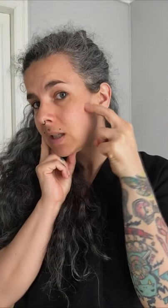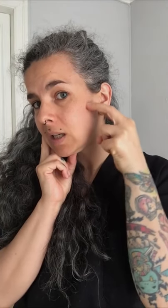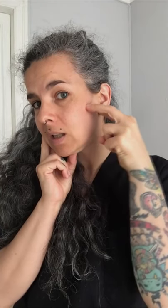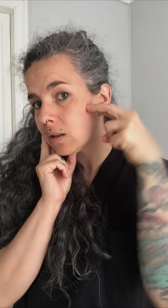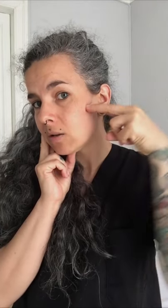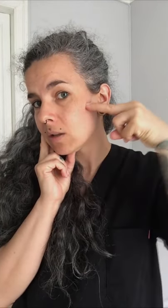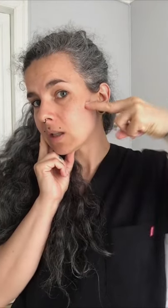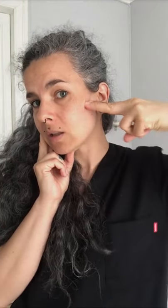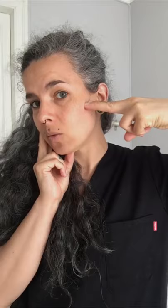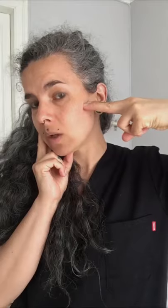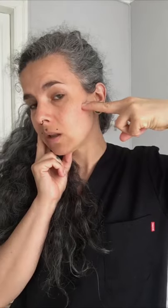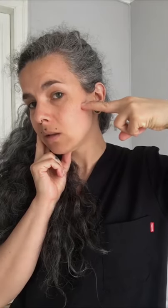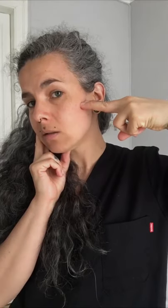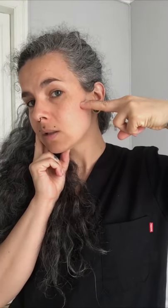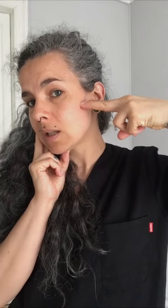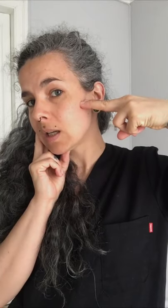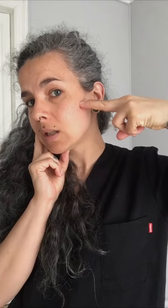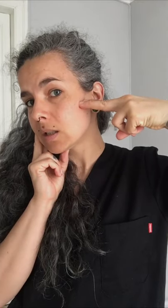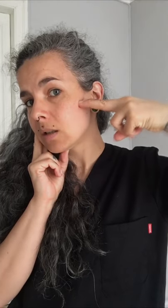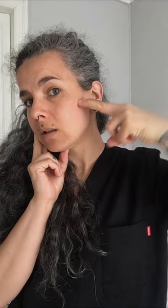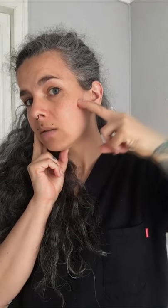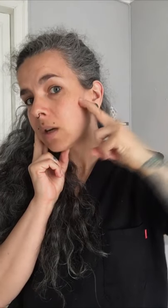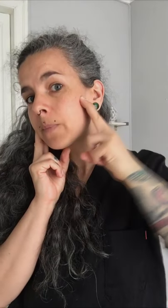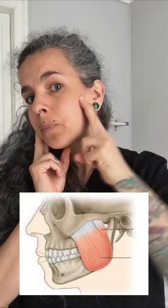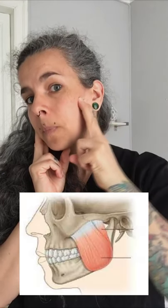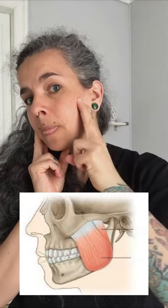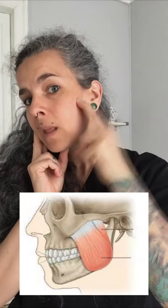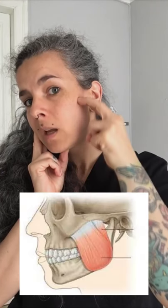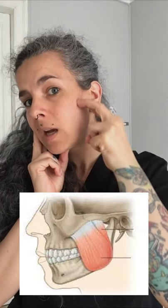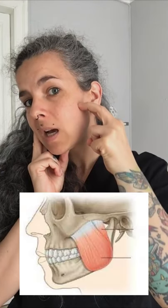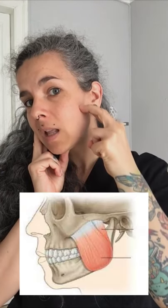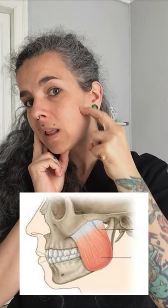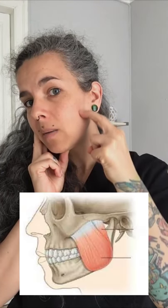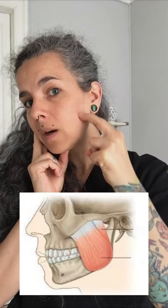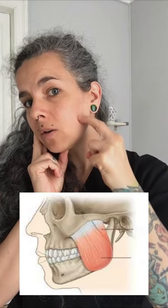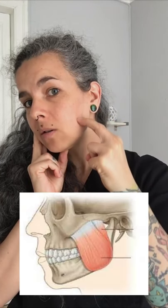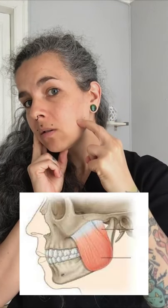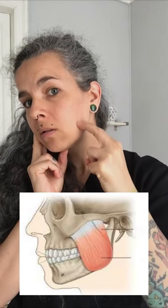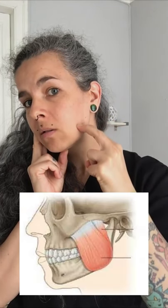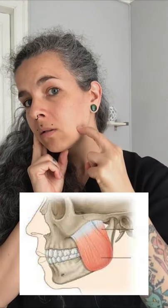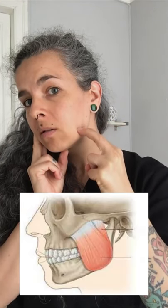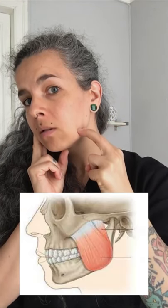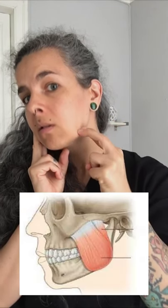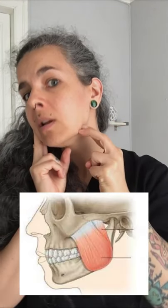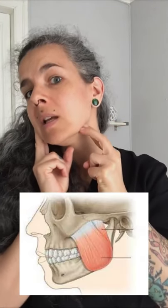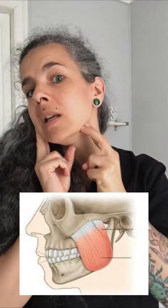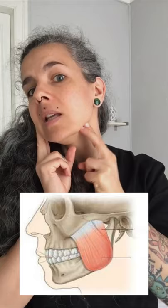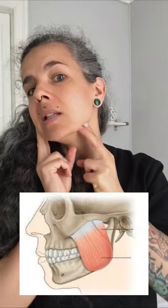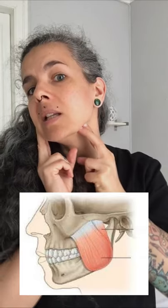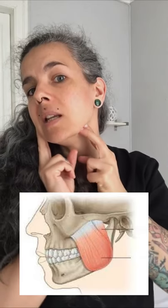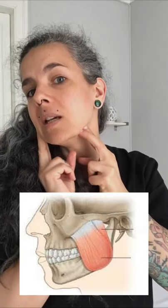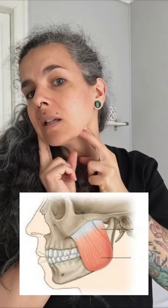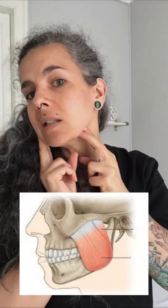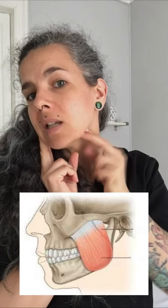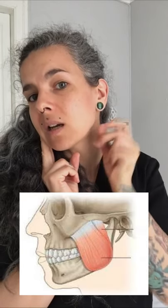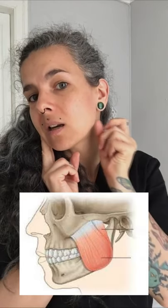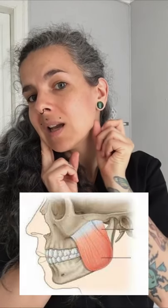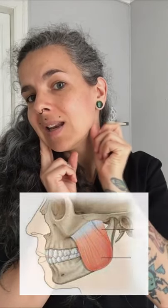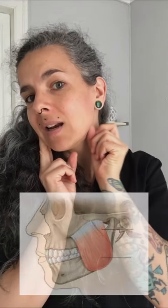el inicio de la articulación, que estaría en esta altura, hacia abajo, y se iría enganchar en el